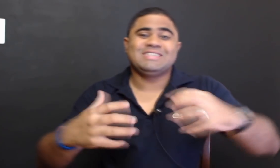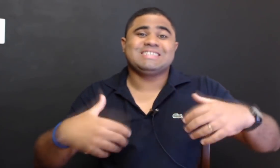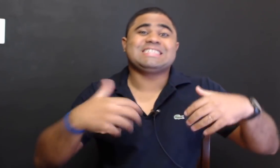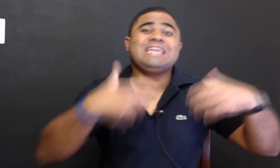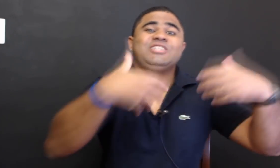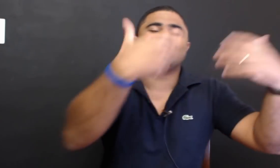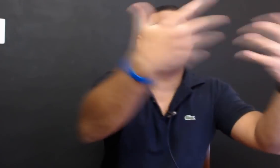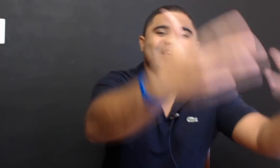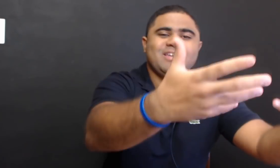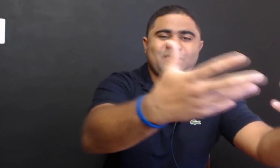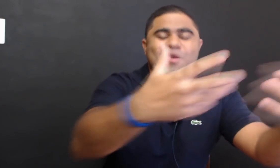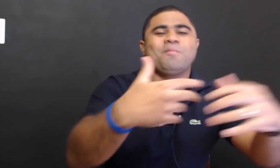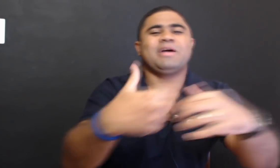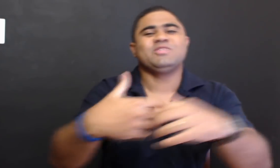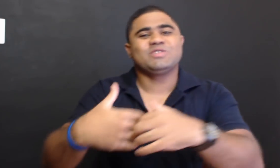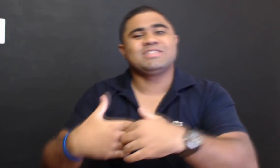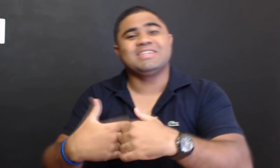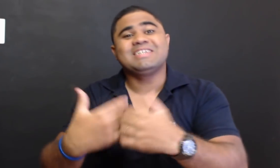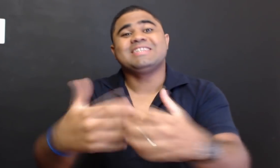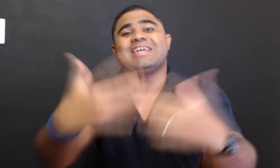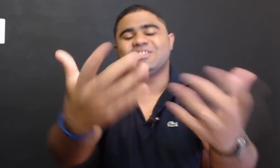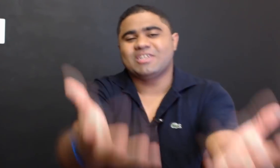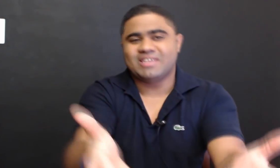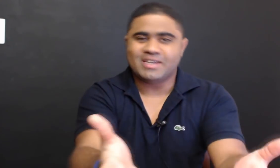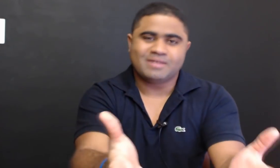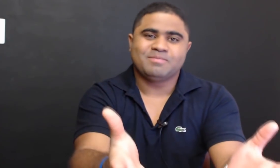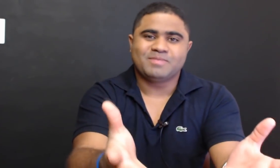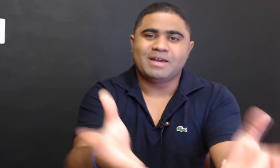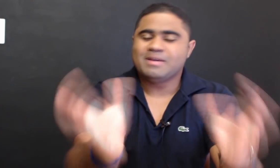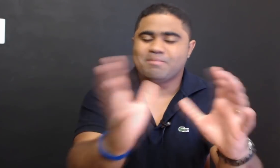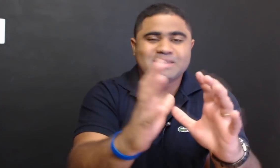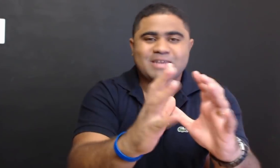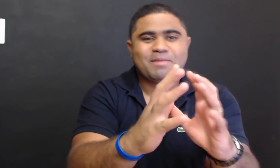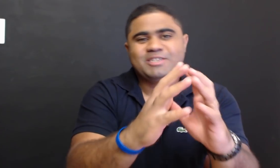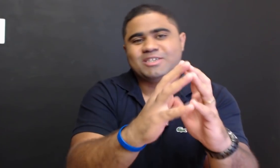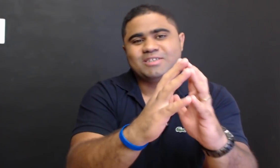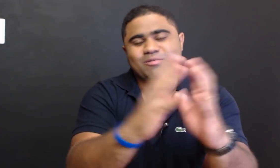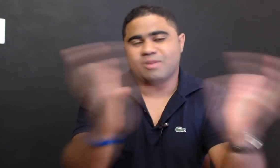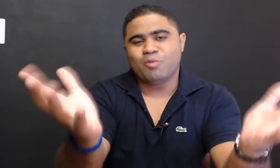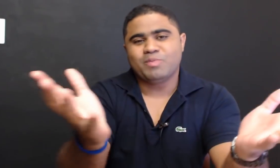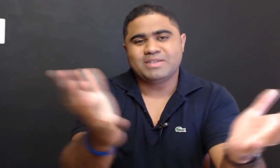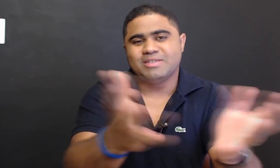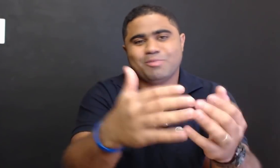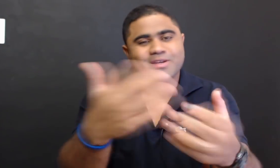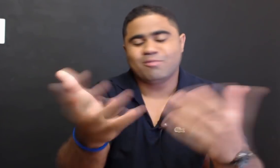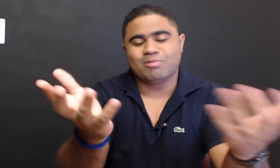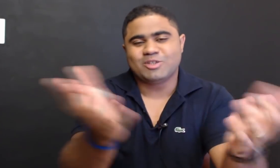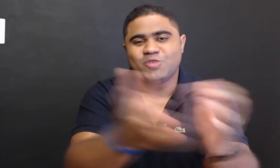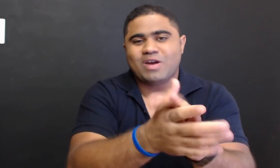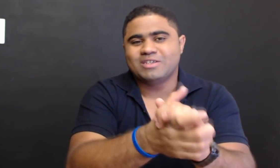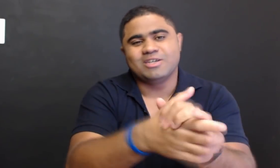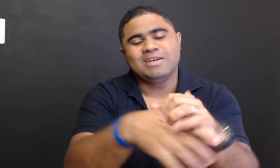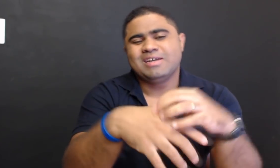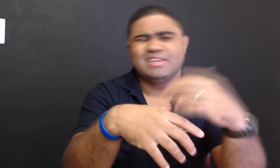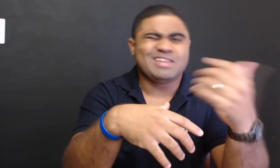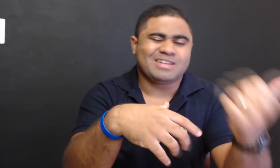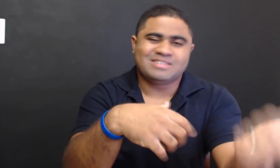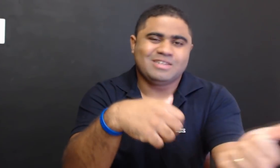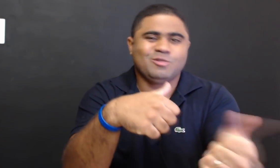sente que tem, mais você tende a ter. Basicamente, esse é um princípio aqui, quando a gente fala de lei da atração,